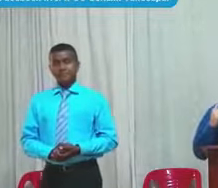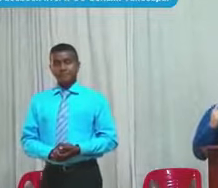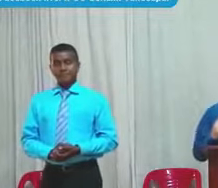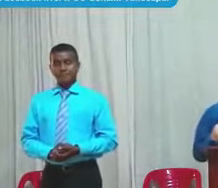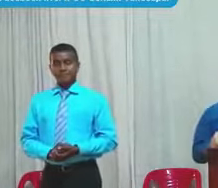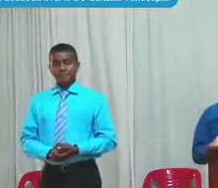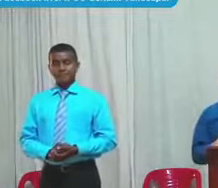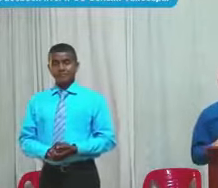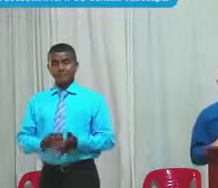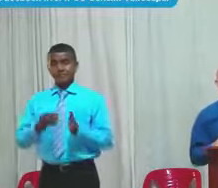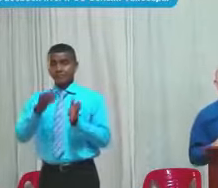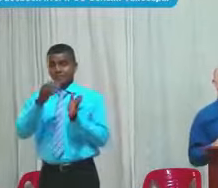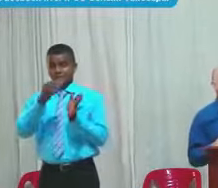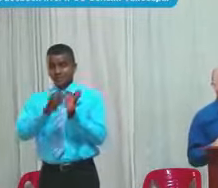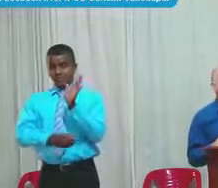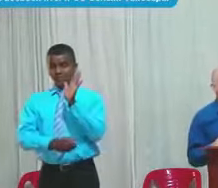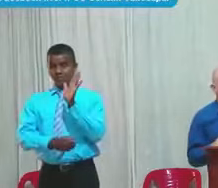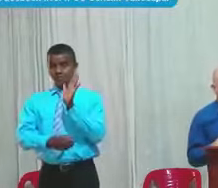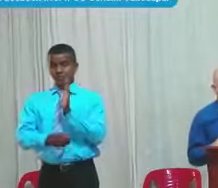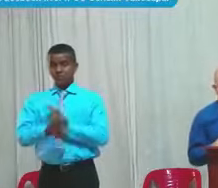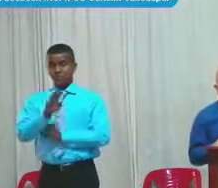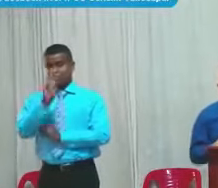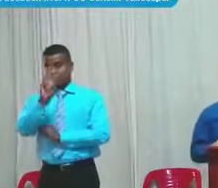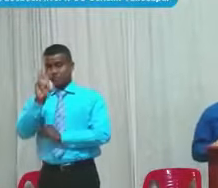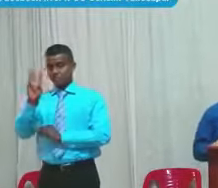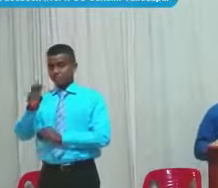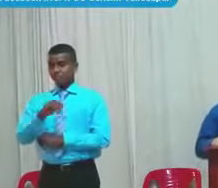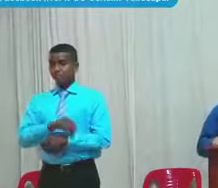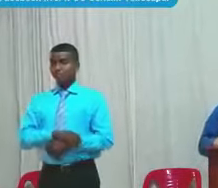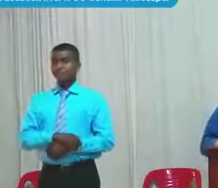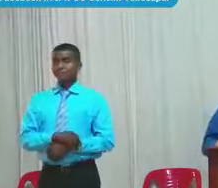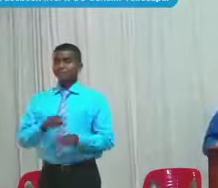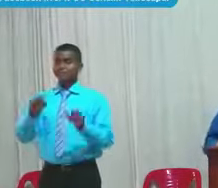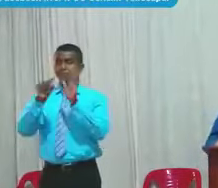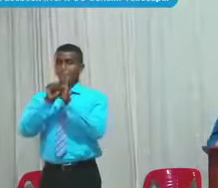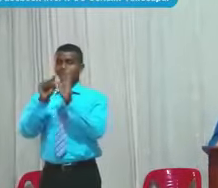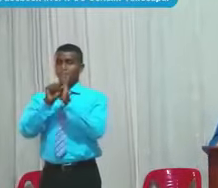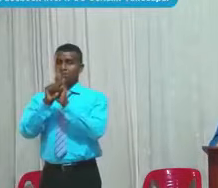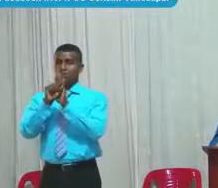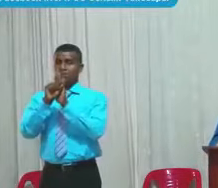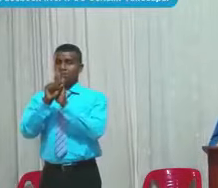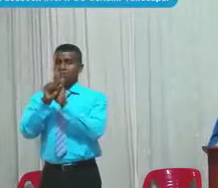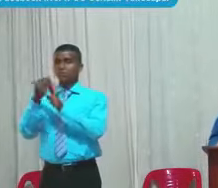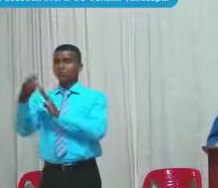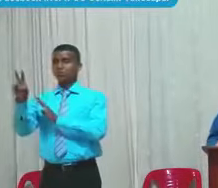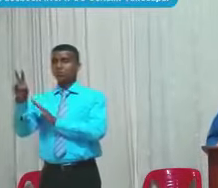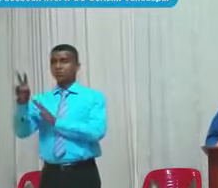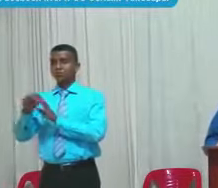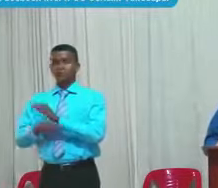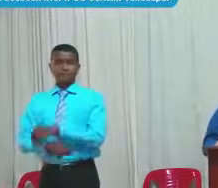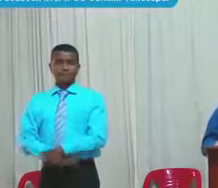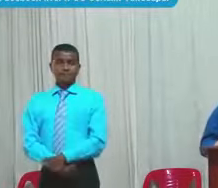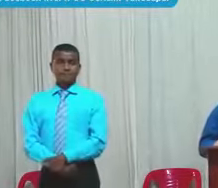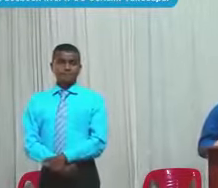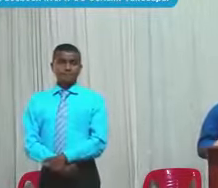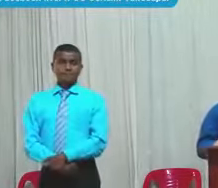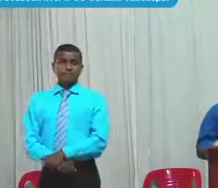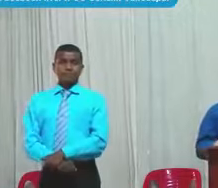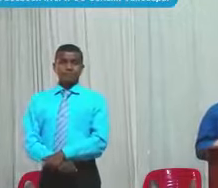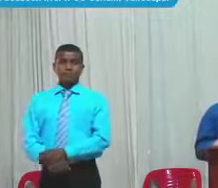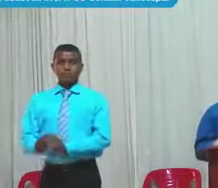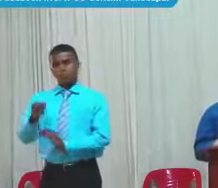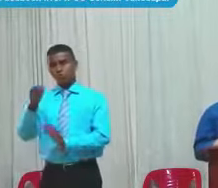Capítulo 33 de Job, versículo 12 al 30